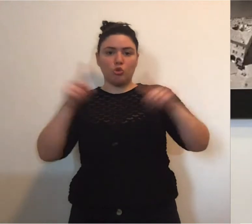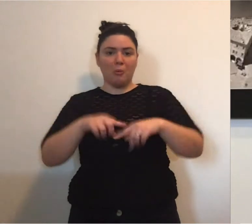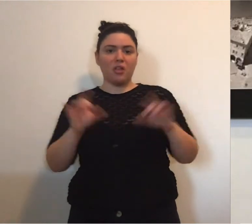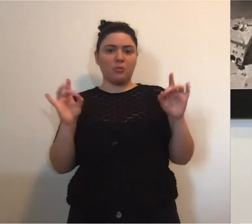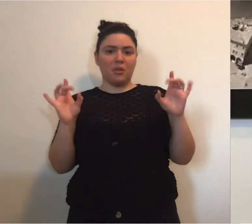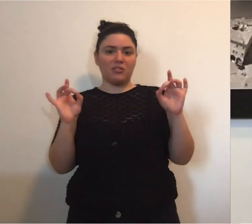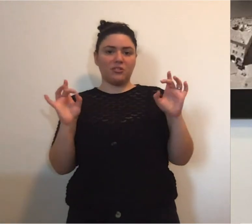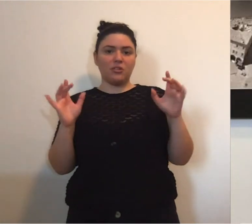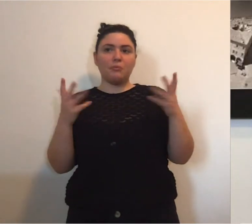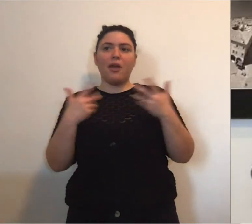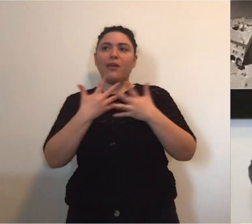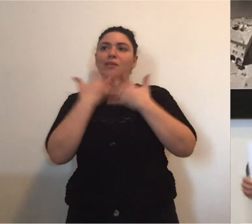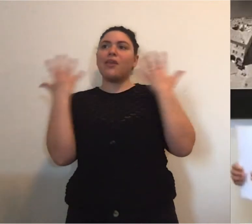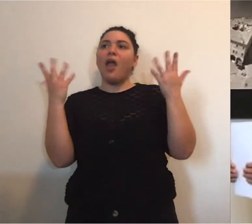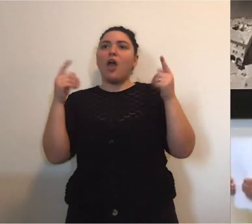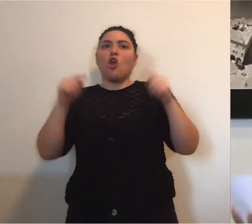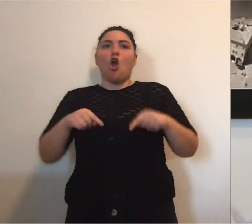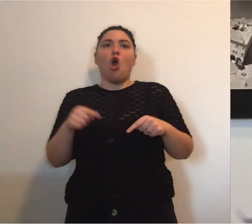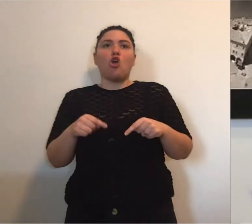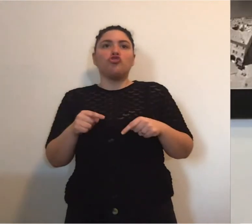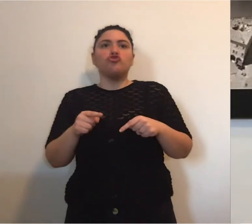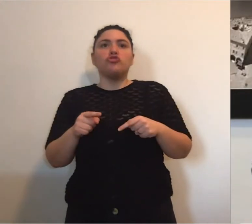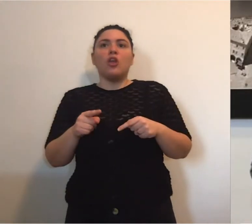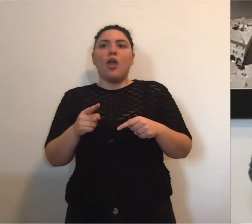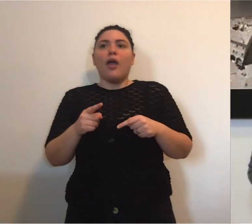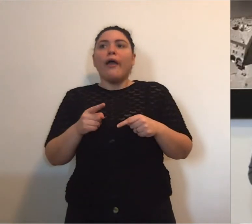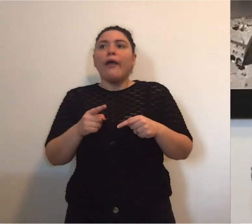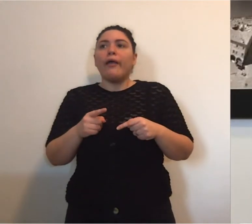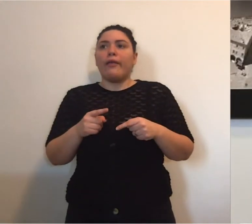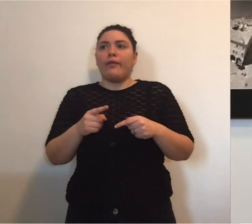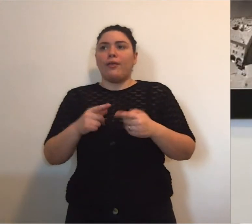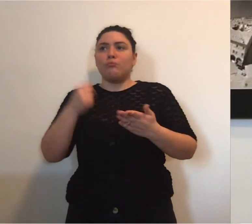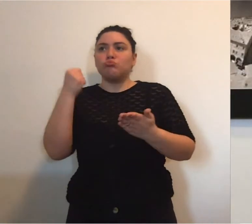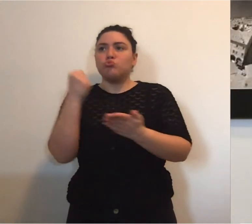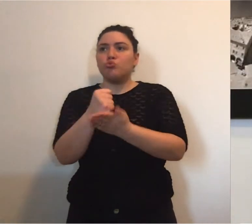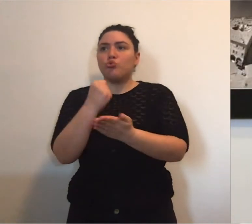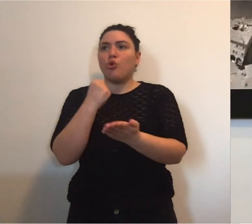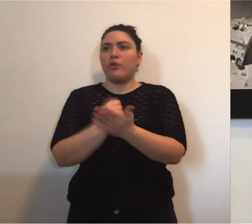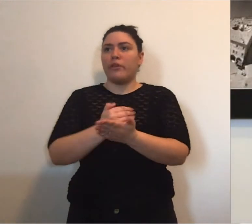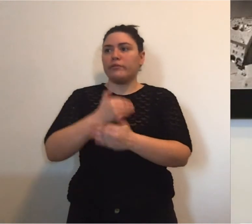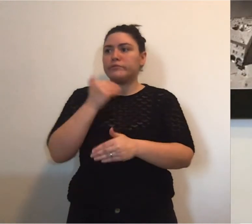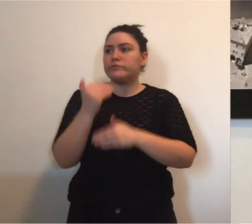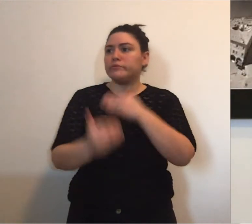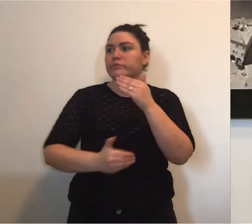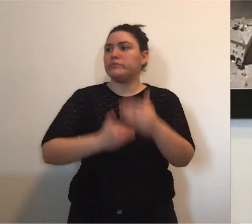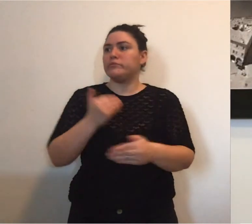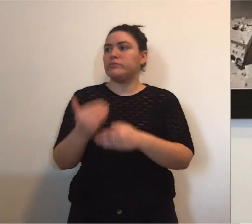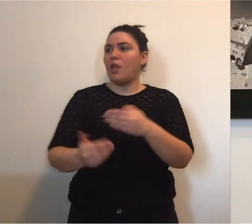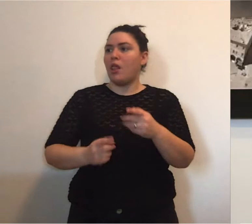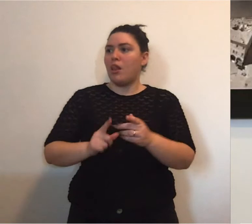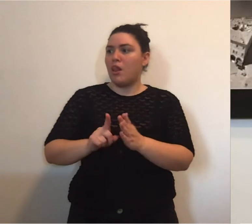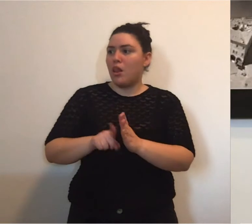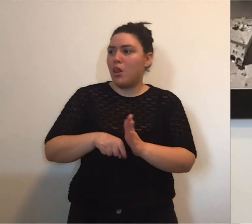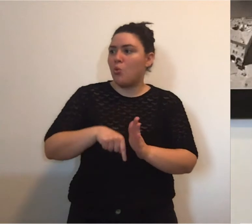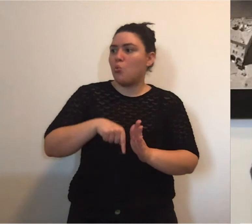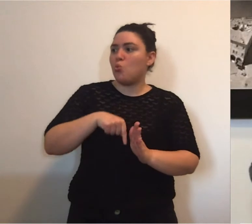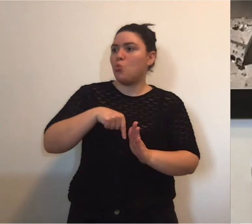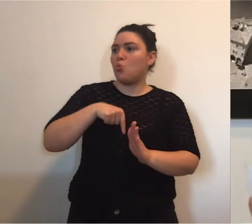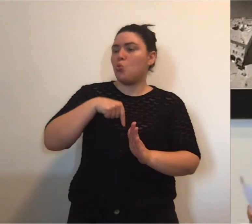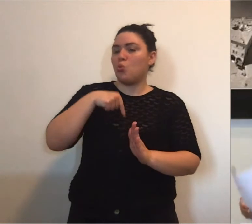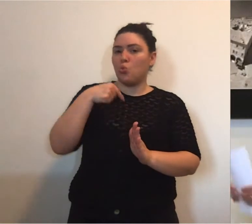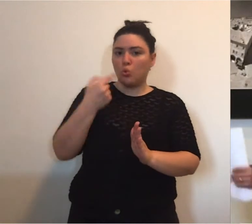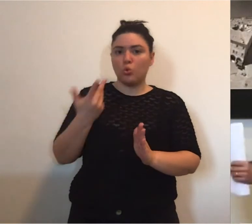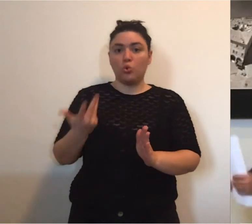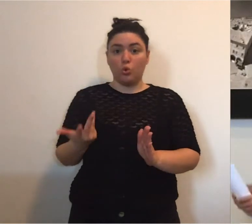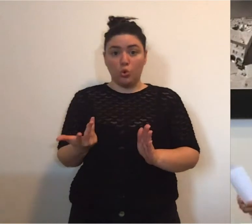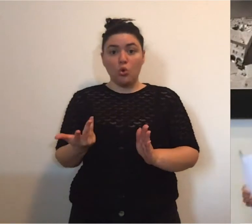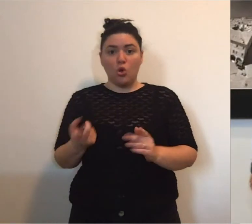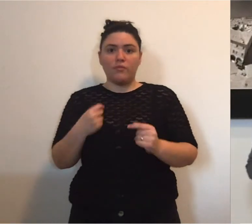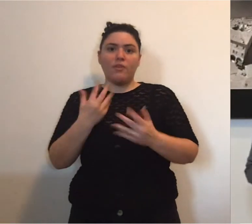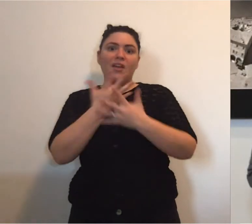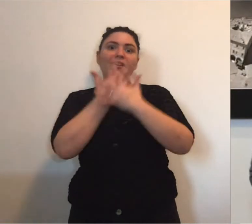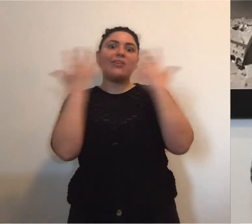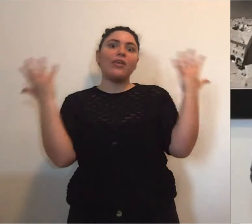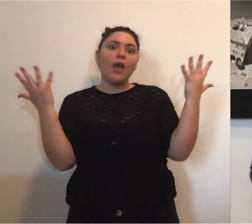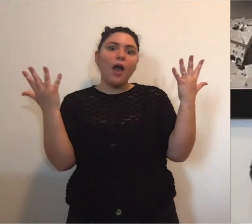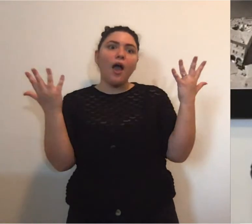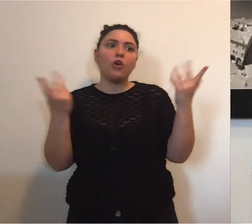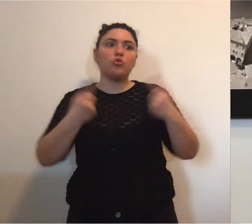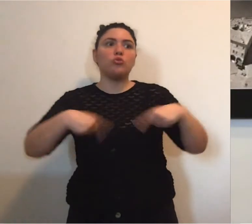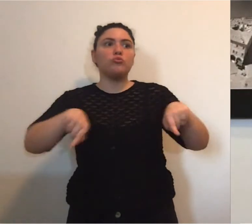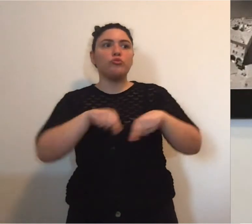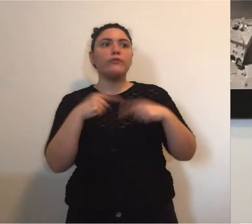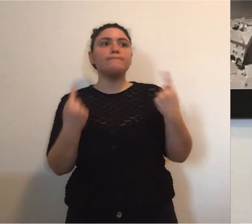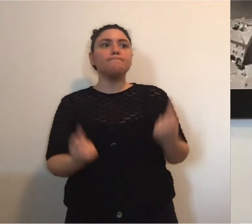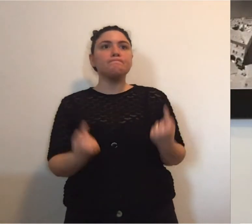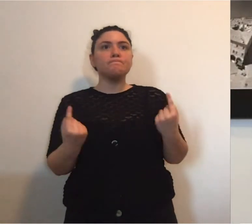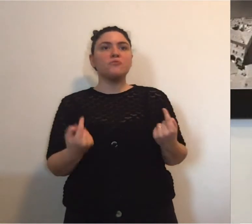se fosse per me lo farei partire domani mattina quel cantiere ma ovviamente oggi c'è un appesantimento burocratico che gira sugli enti